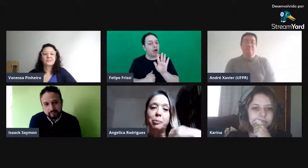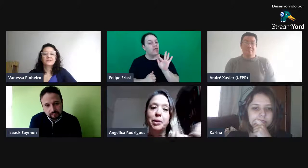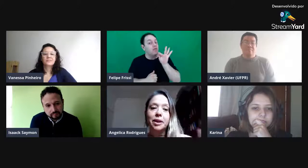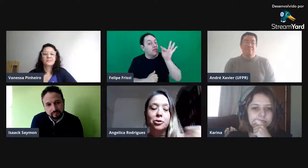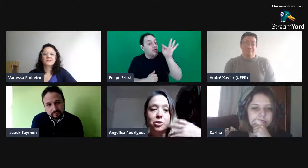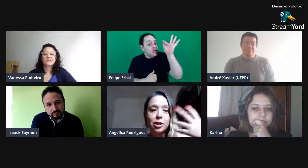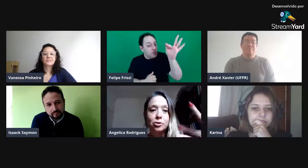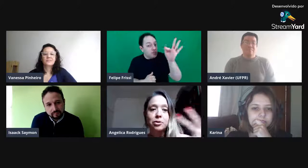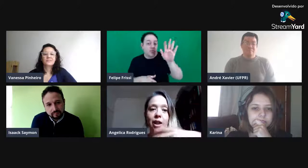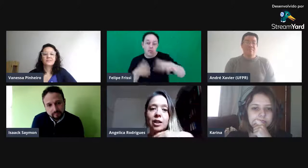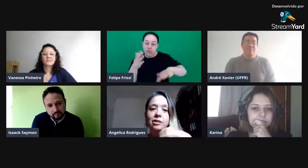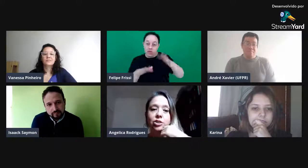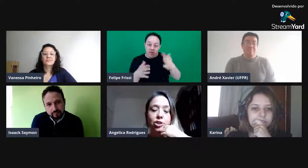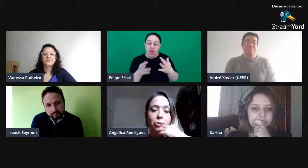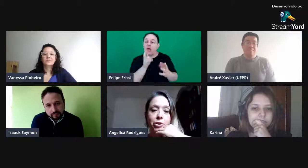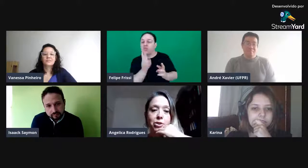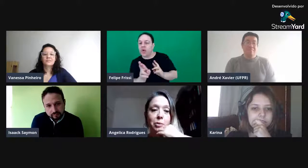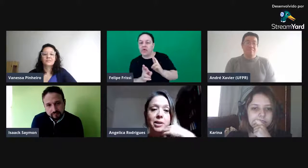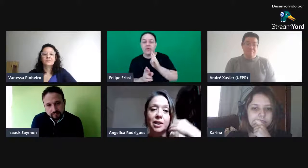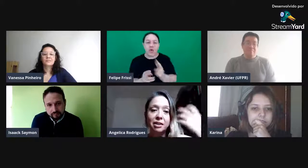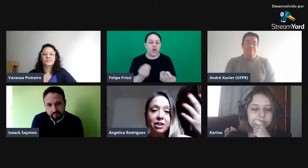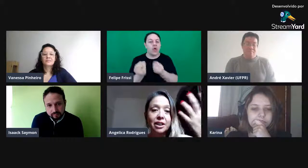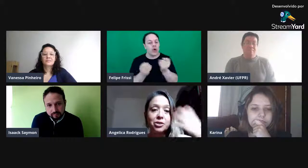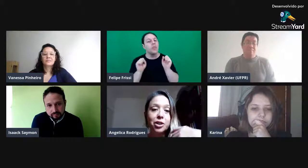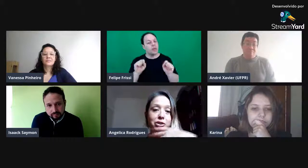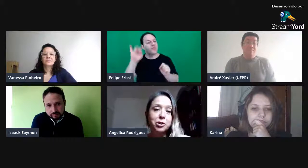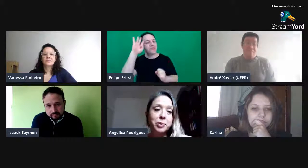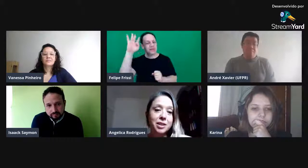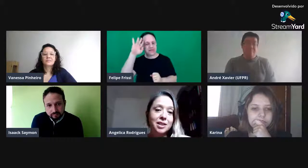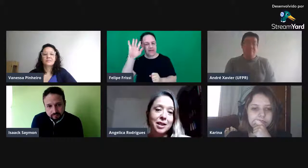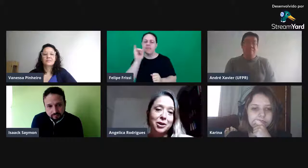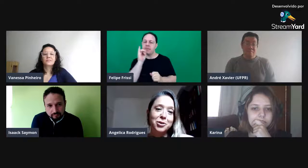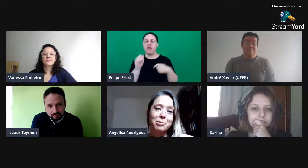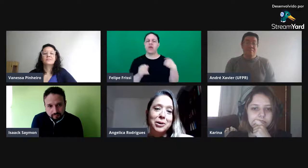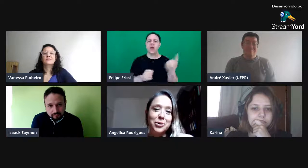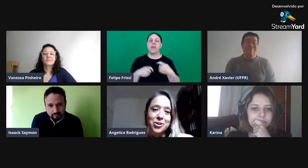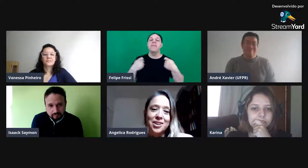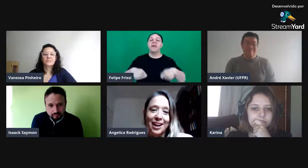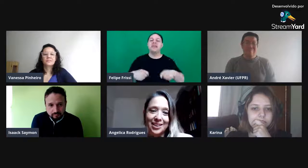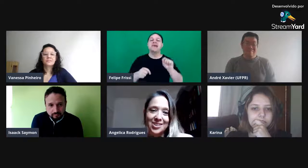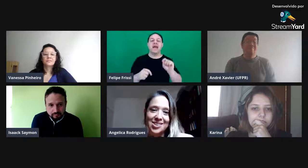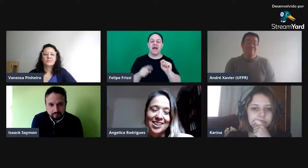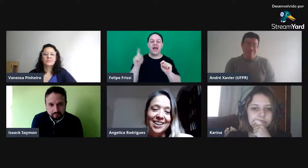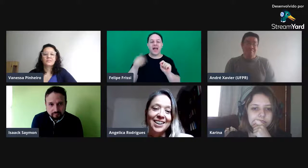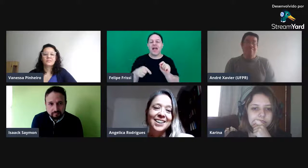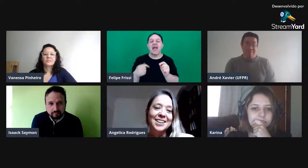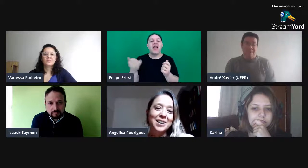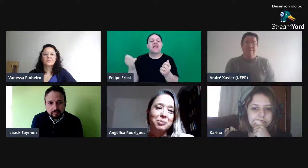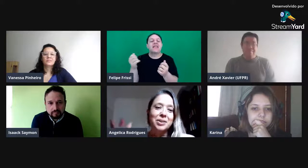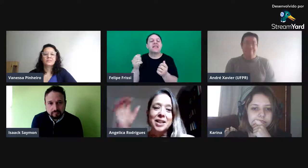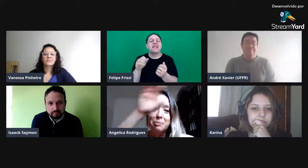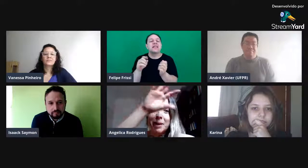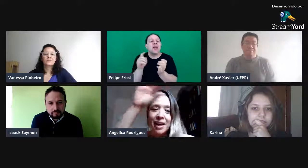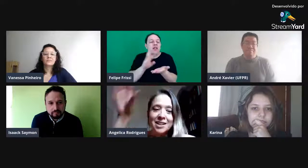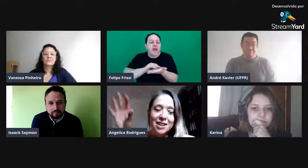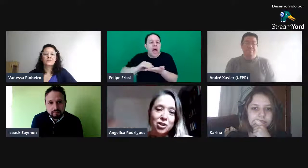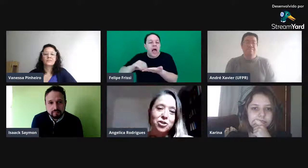dependendo dos resultados, a gente pode até pensar. Na verdade, o que a gente precisa é de um banco de dados, né? Que pudesse pegar as regiões,